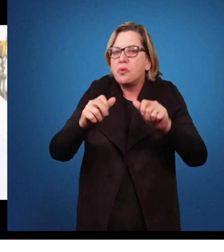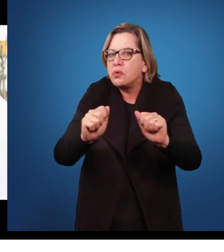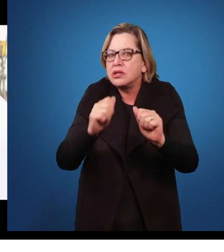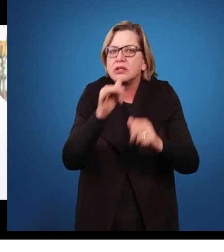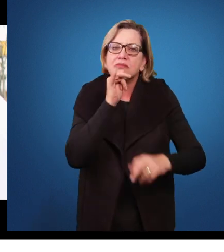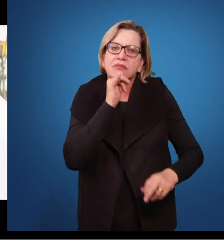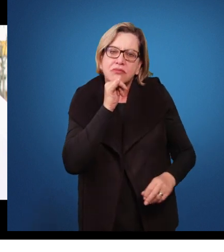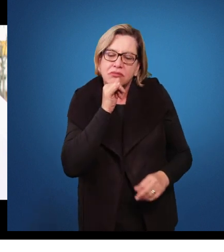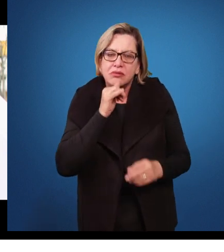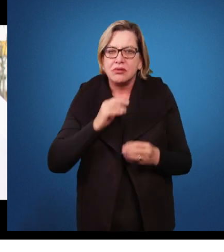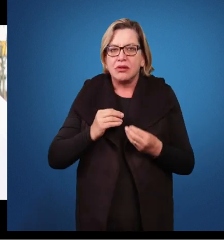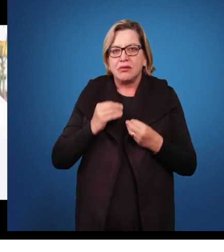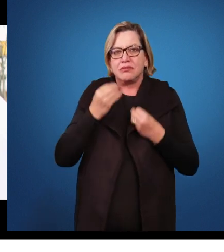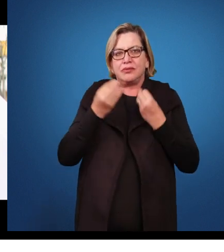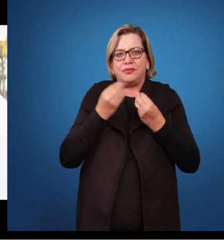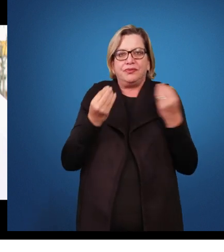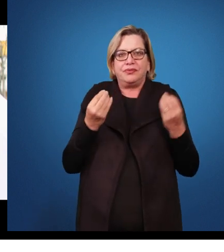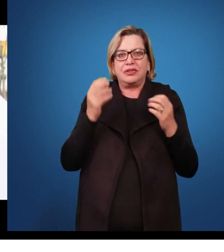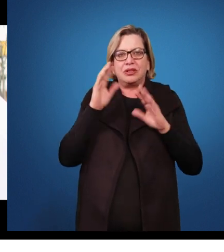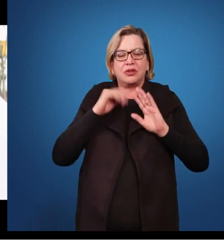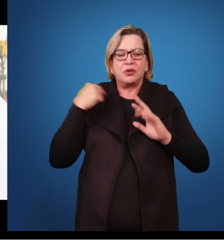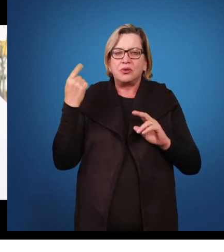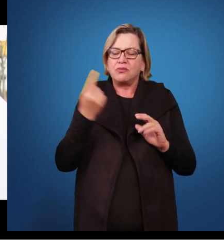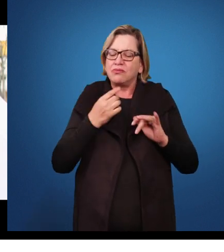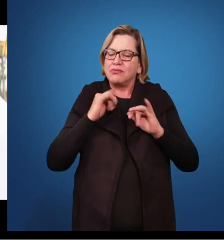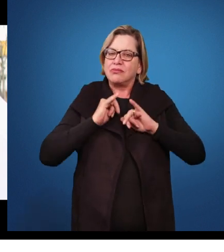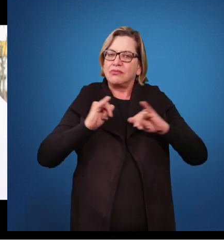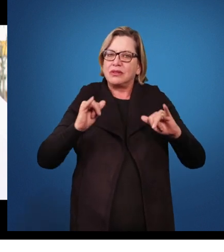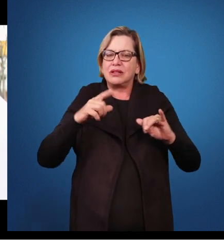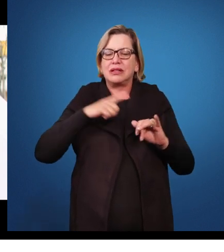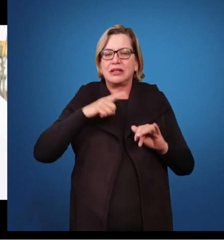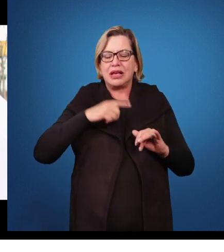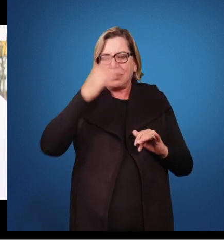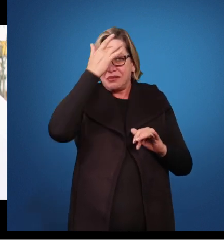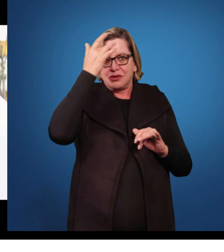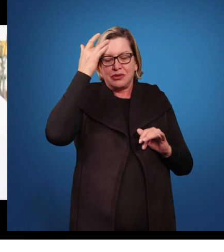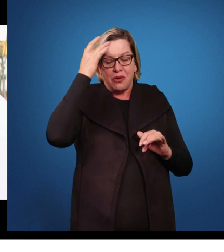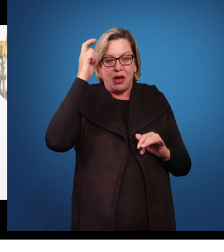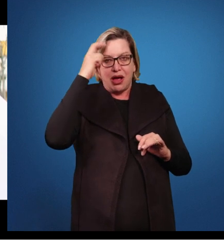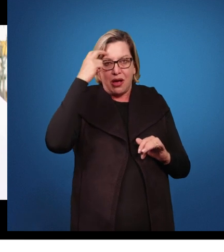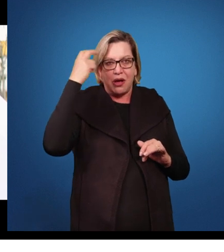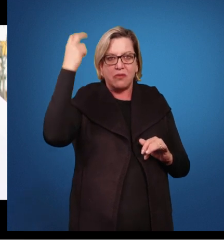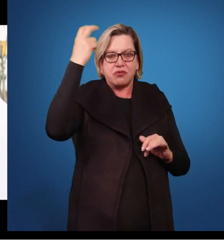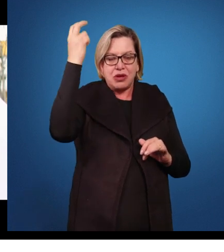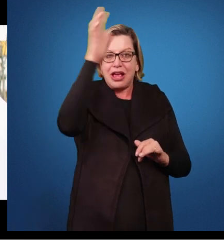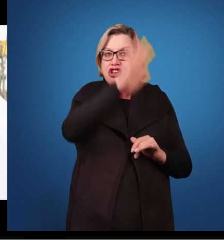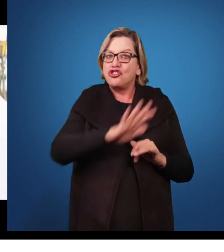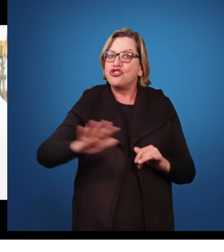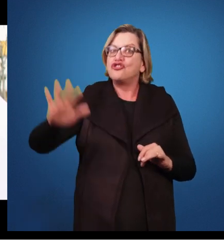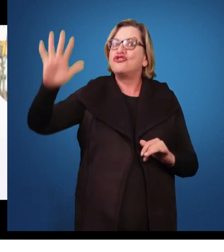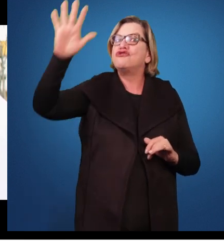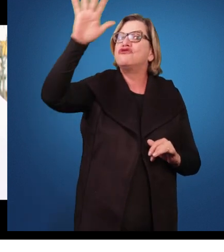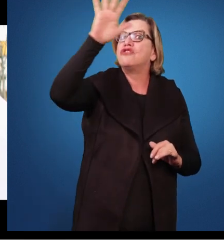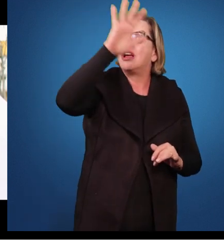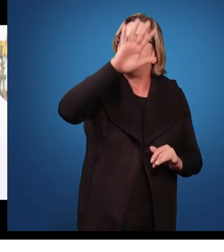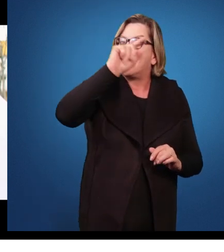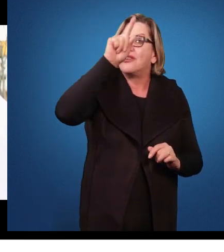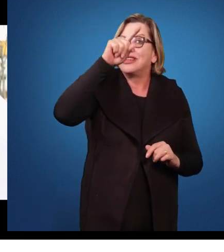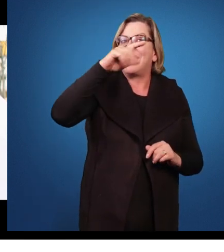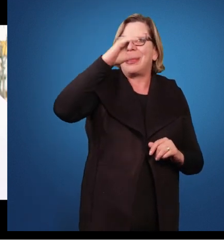Então, assim, a gente diz que existem superdotados do âmbito geral, que seriam os acadêmicos, que são